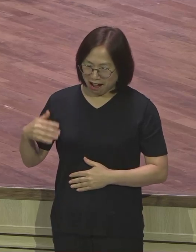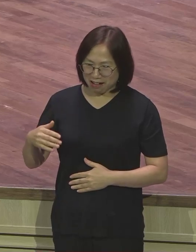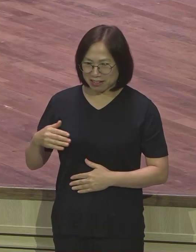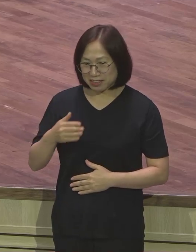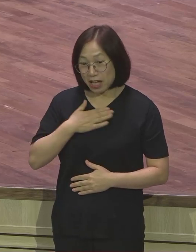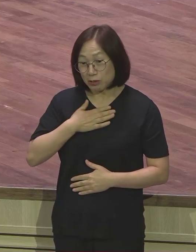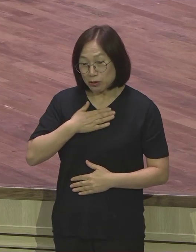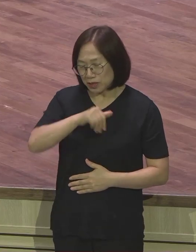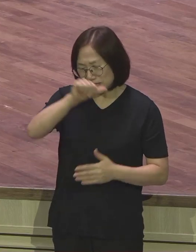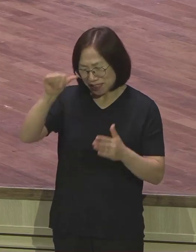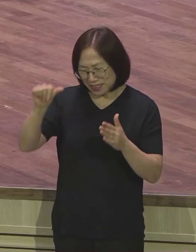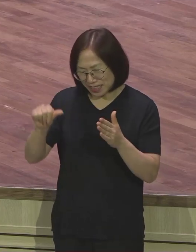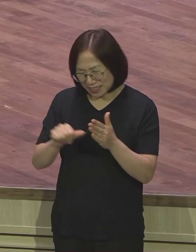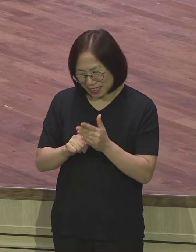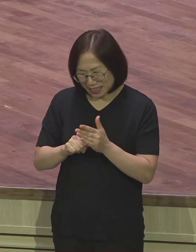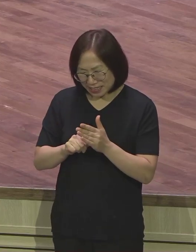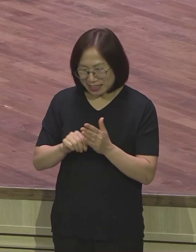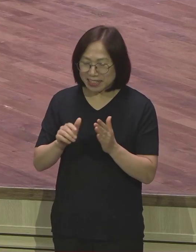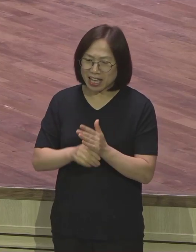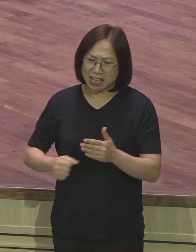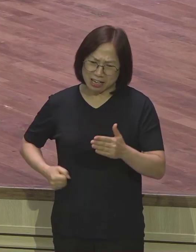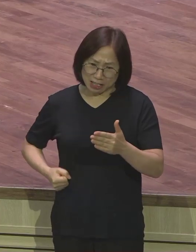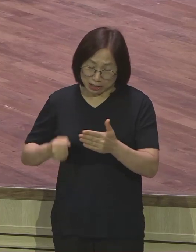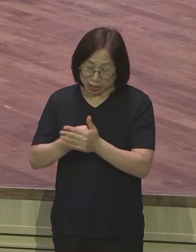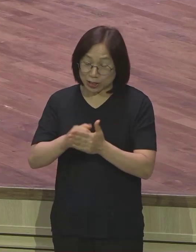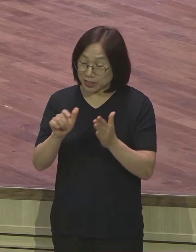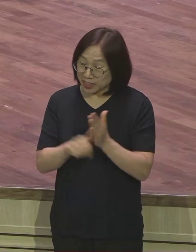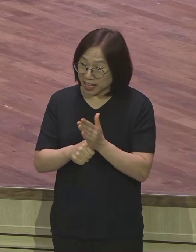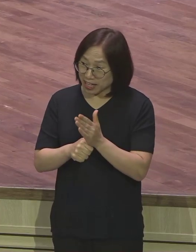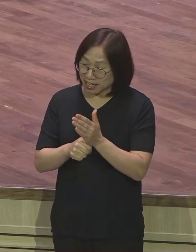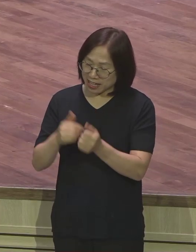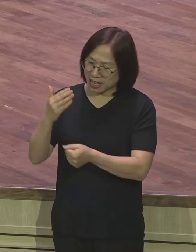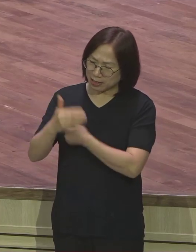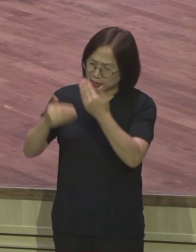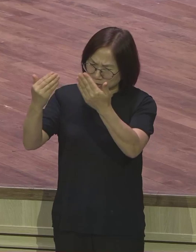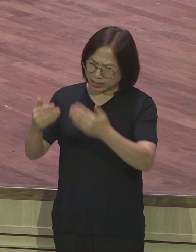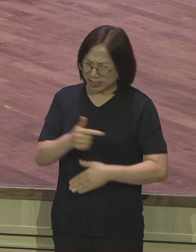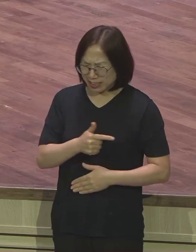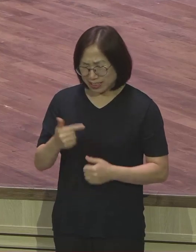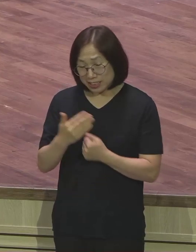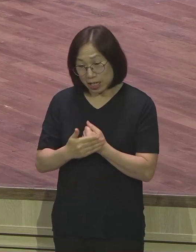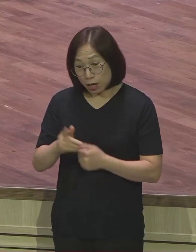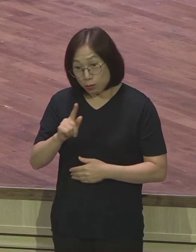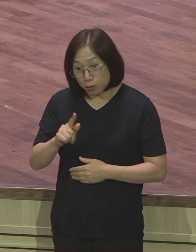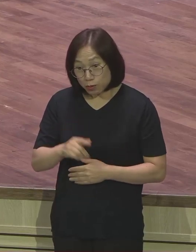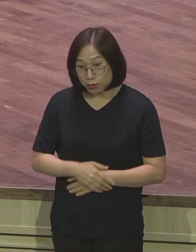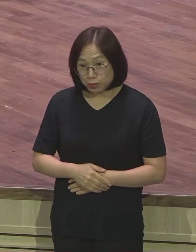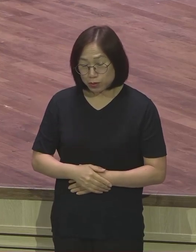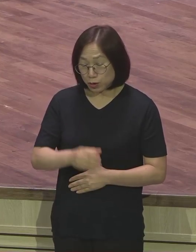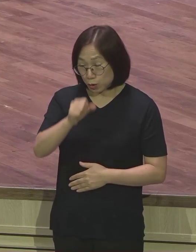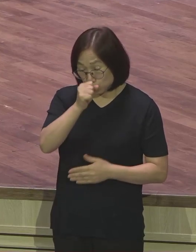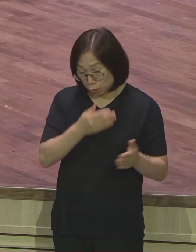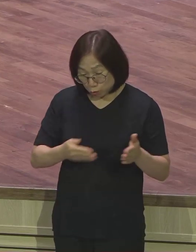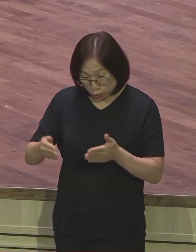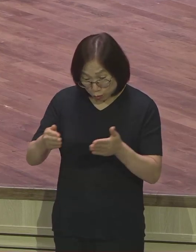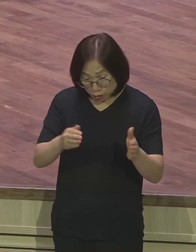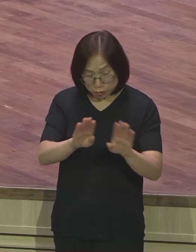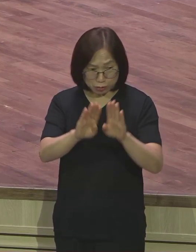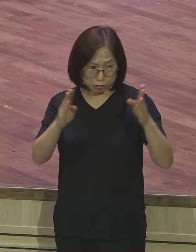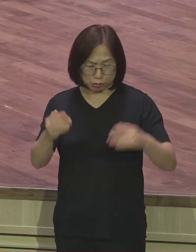결정적인 시간표에 하나님이 주신 가장 큰 은혜가 뭐냐면 좋은 길을 열어주시고 큰 응답을 주시고